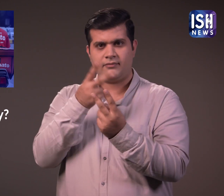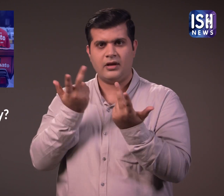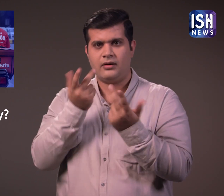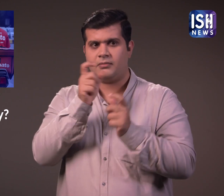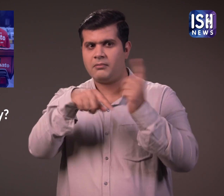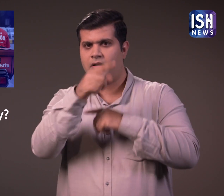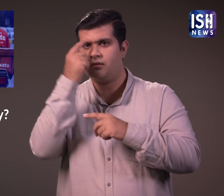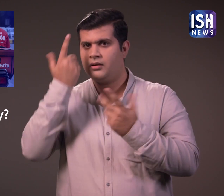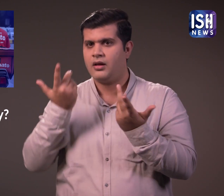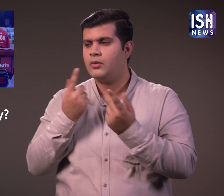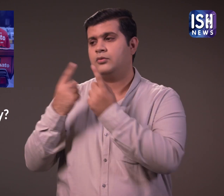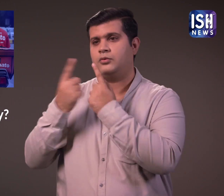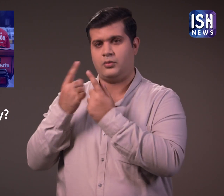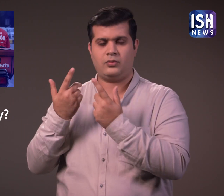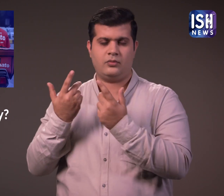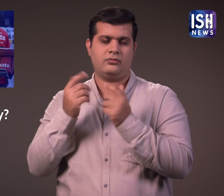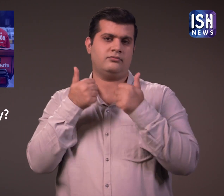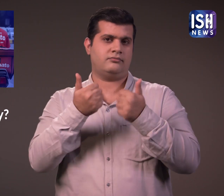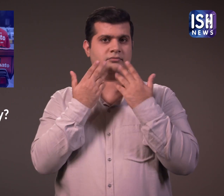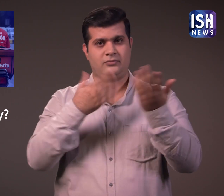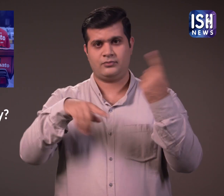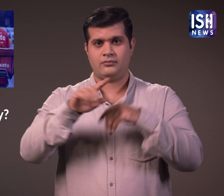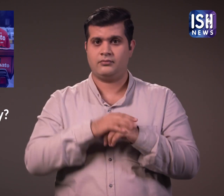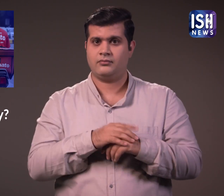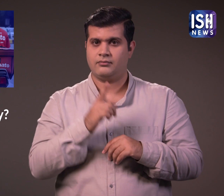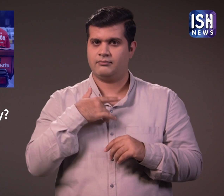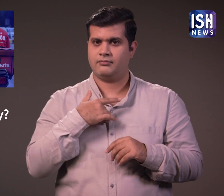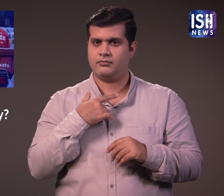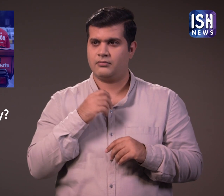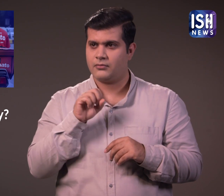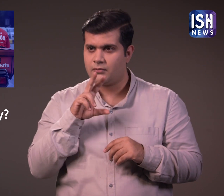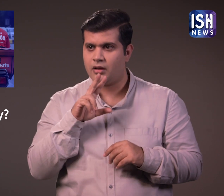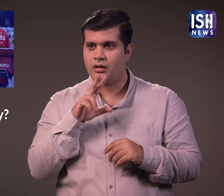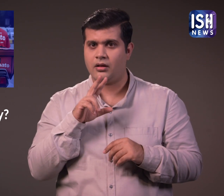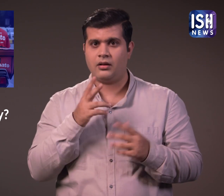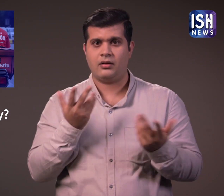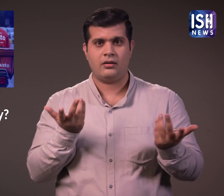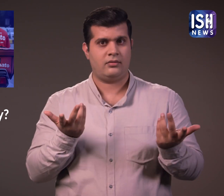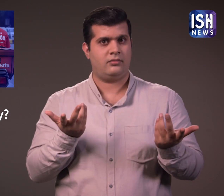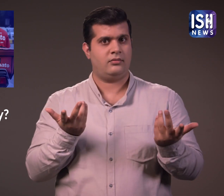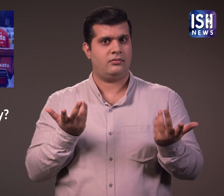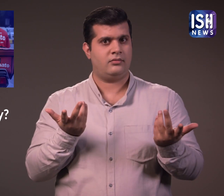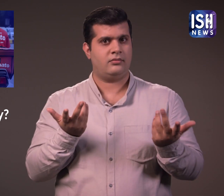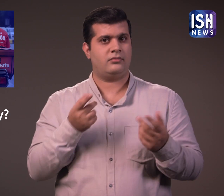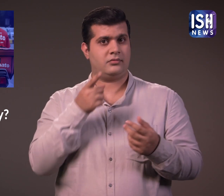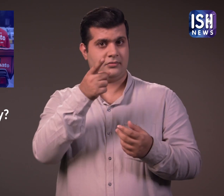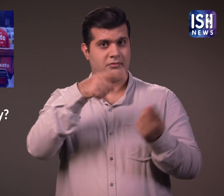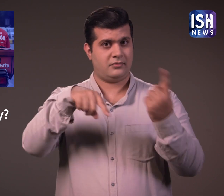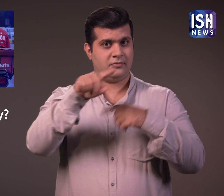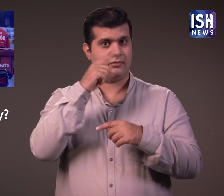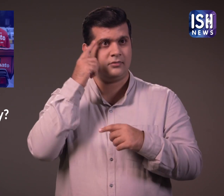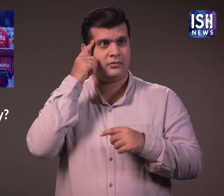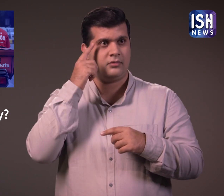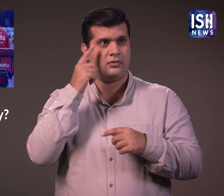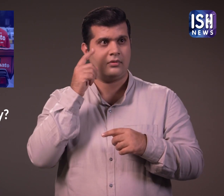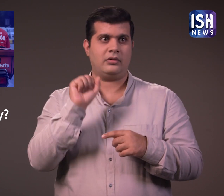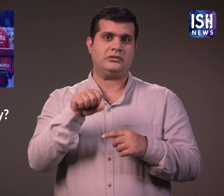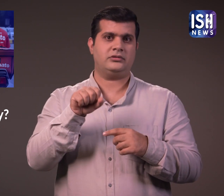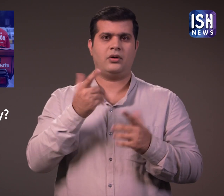लिए रेस्टरॉन से सला लेंगे। हैरानी की बात है न, यदि आपके पास स्वीगी या जोमाटों